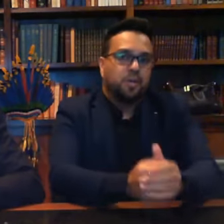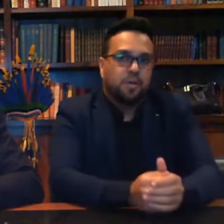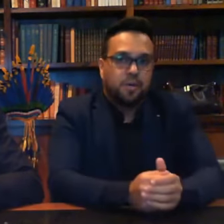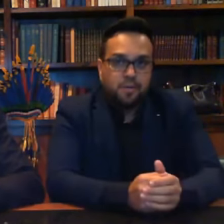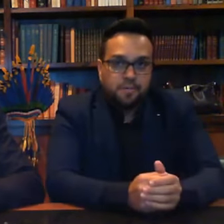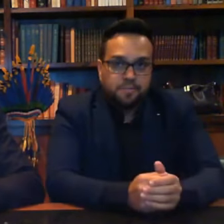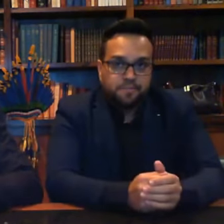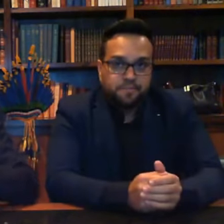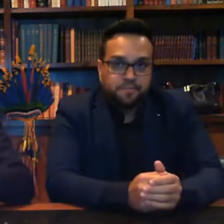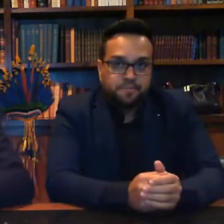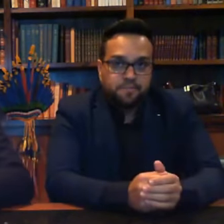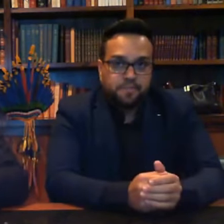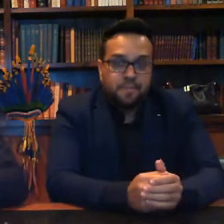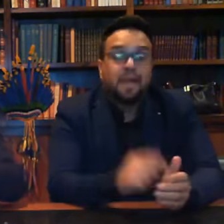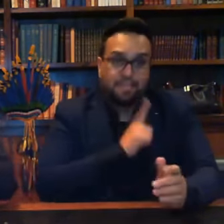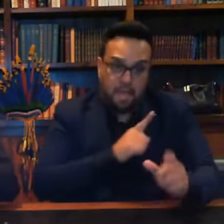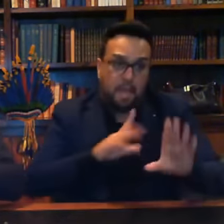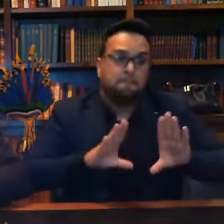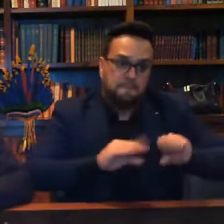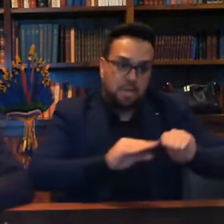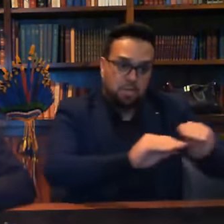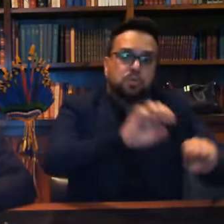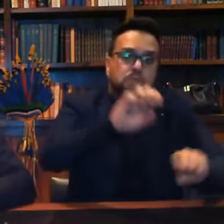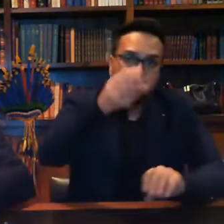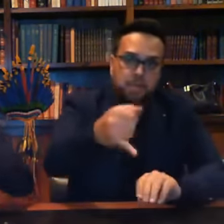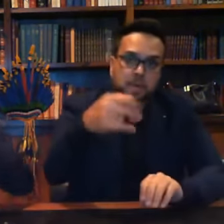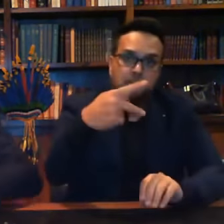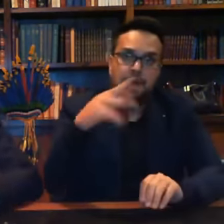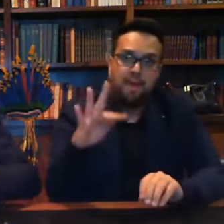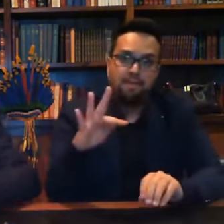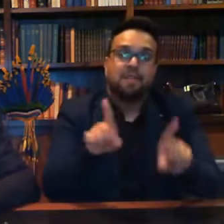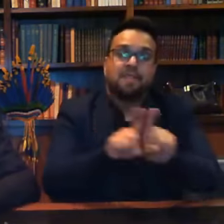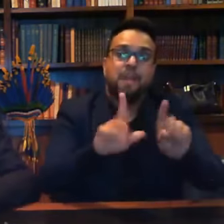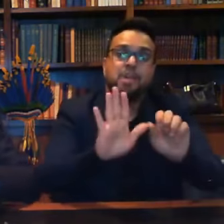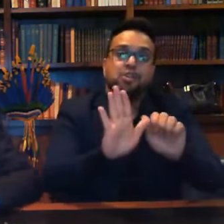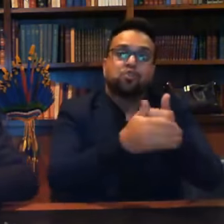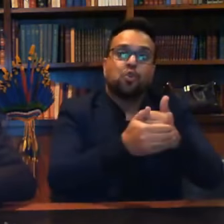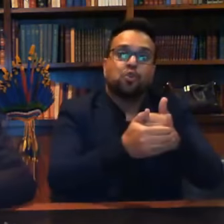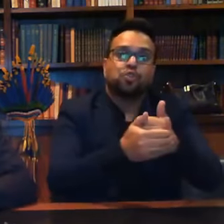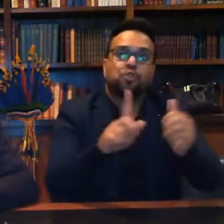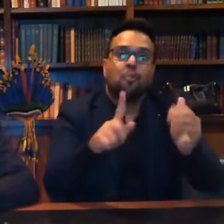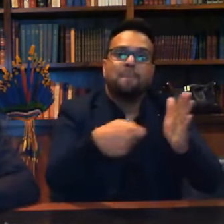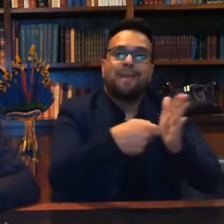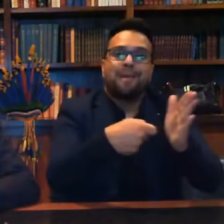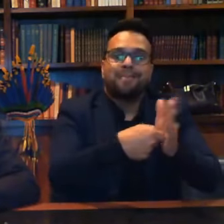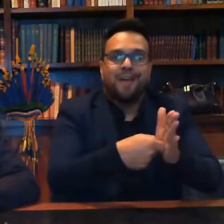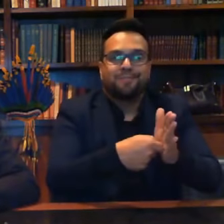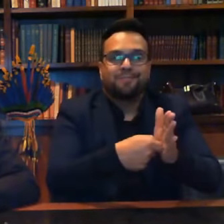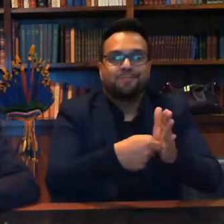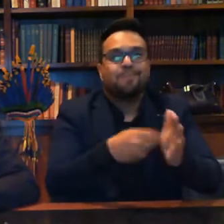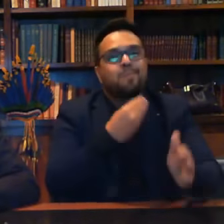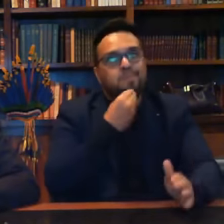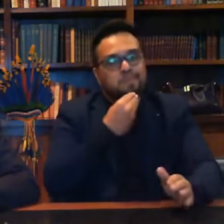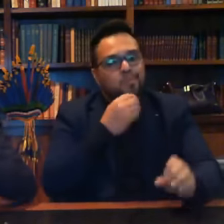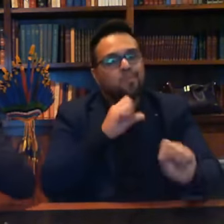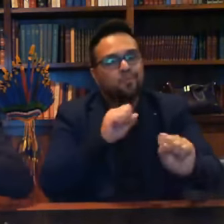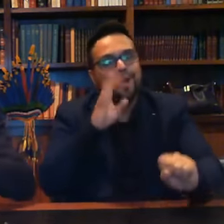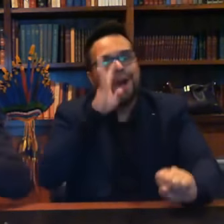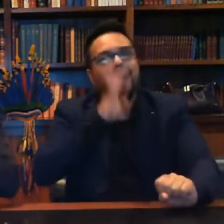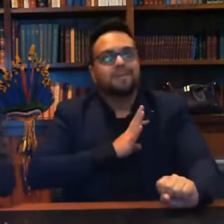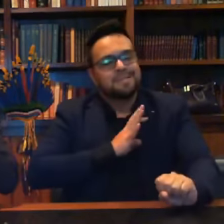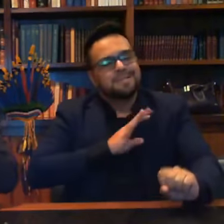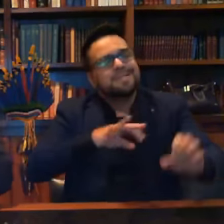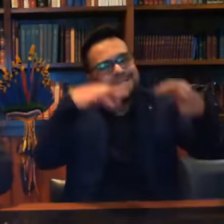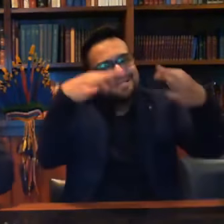De ter interferido sim na PF e escondido o pendrive. Com